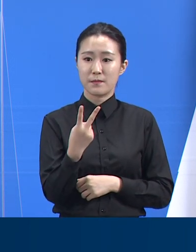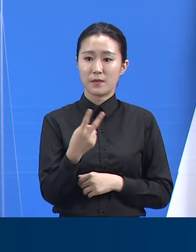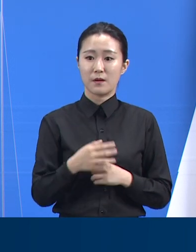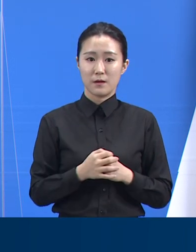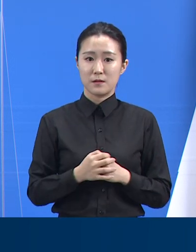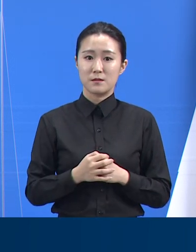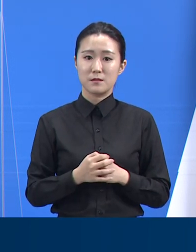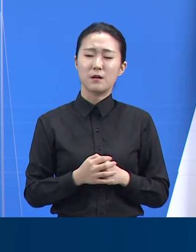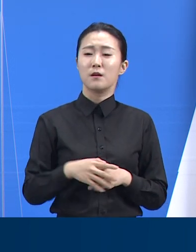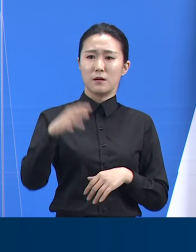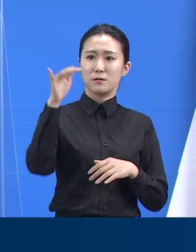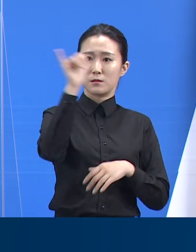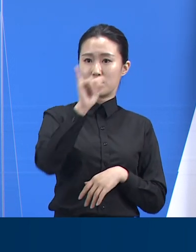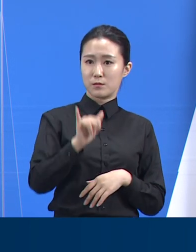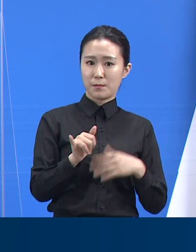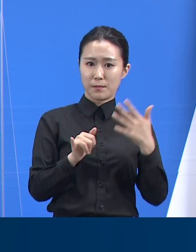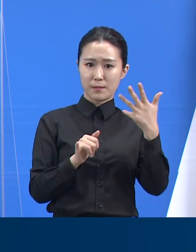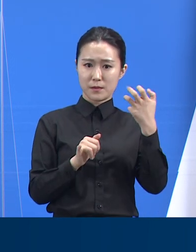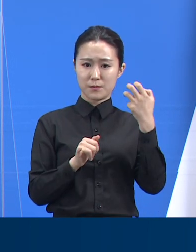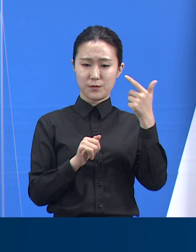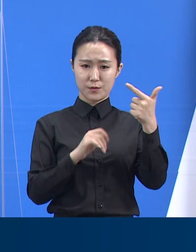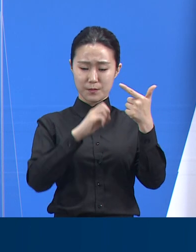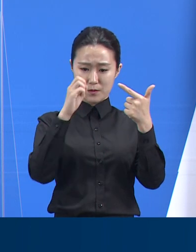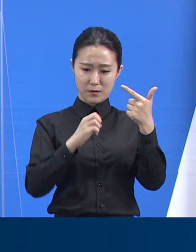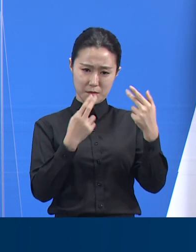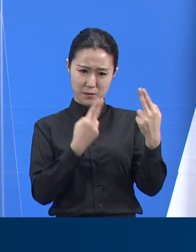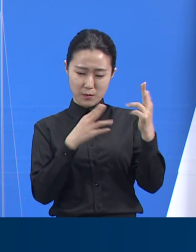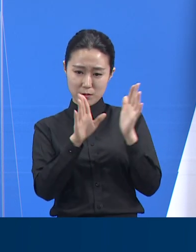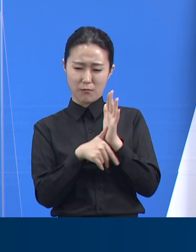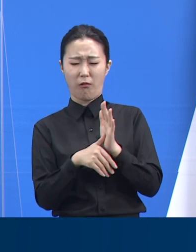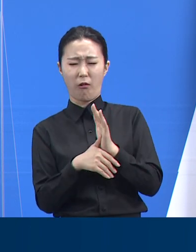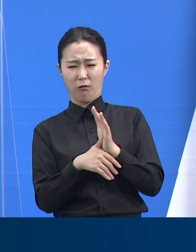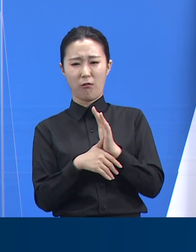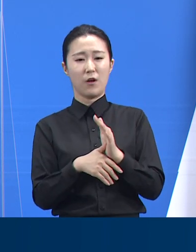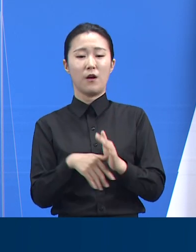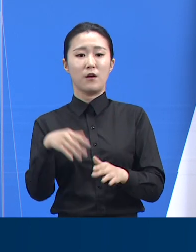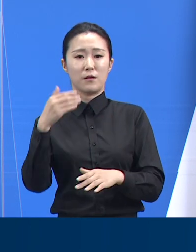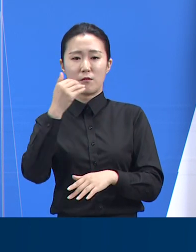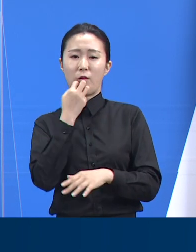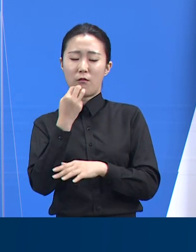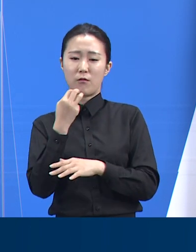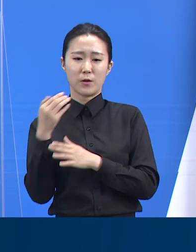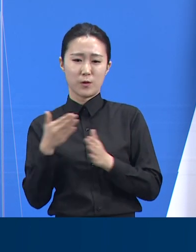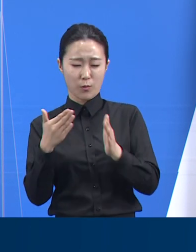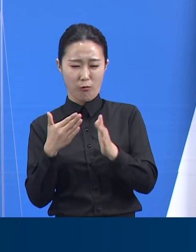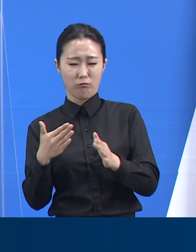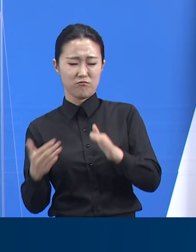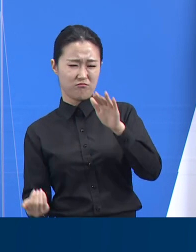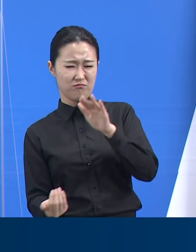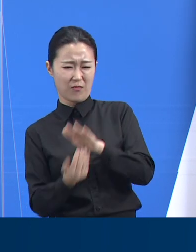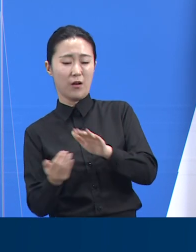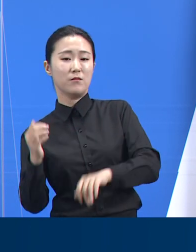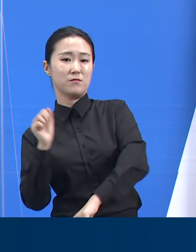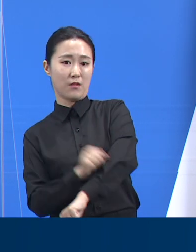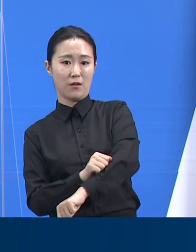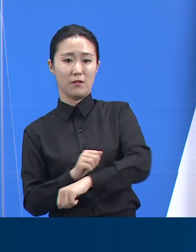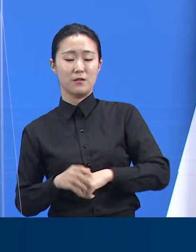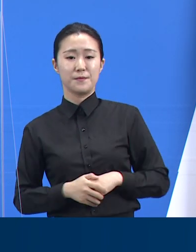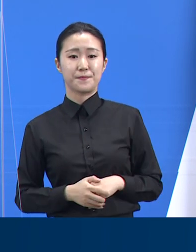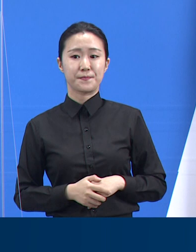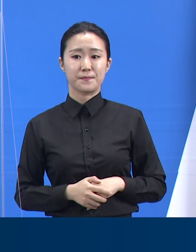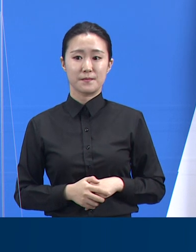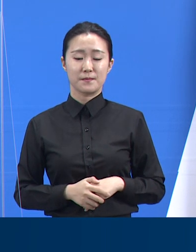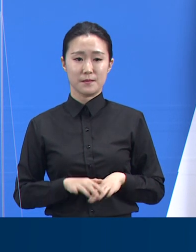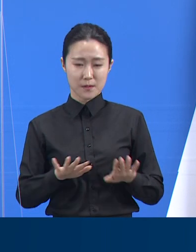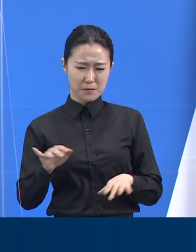%보다 월등히 높게 나타나고 있습니다. 수도권 일평균 확진자 수가 크게 증가하고 델타 변이 바이러스가 확산되고 있는